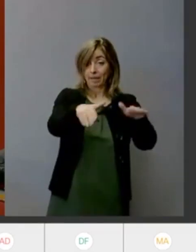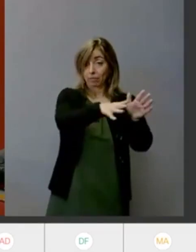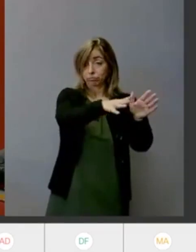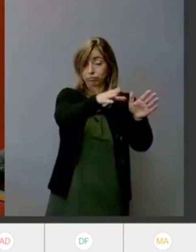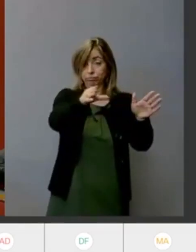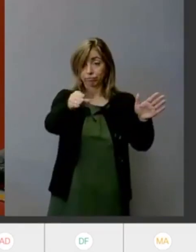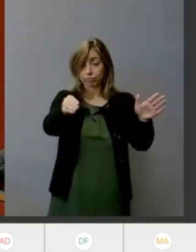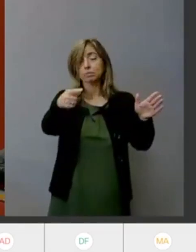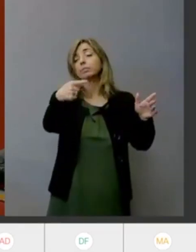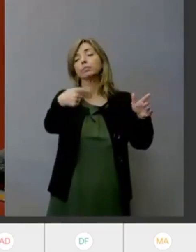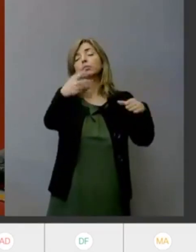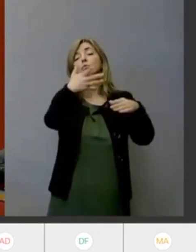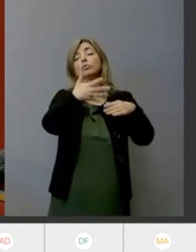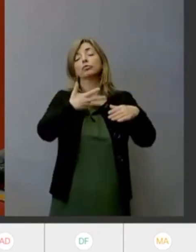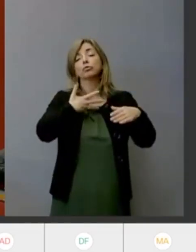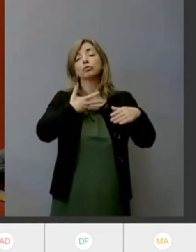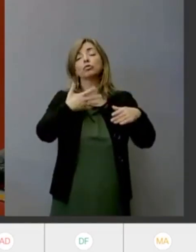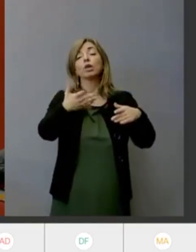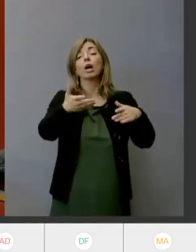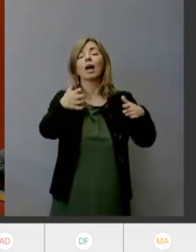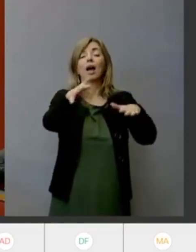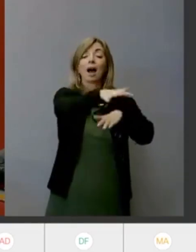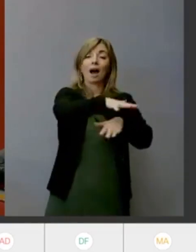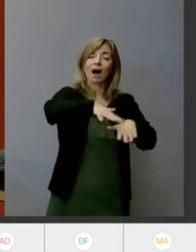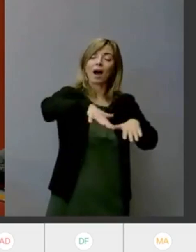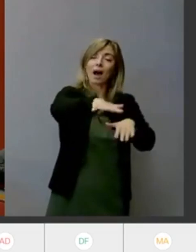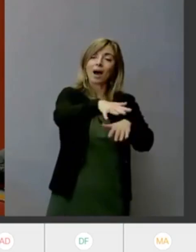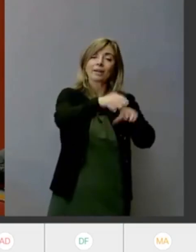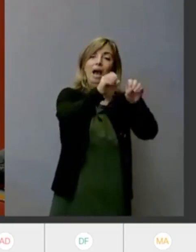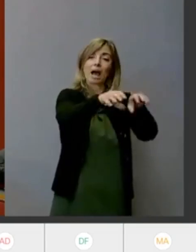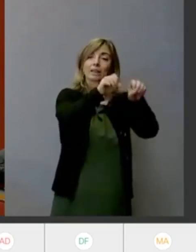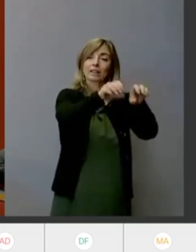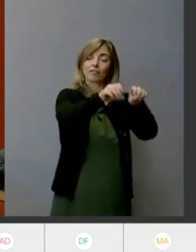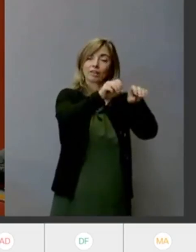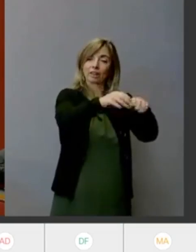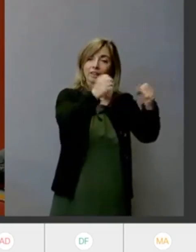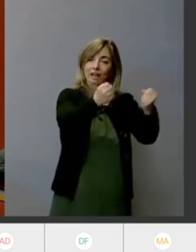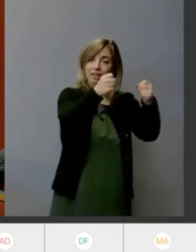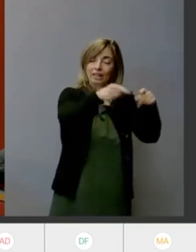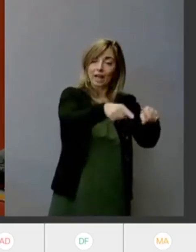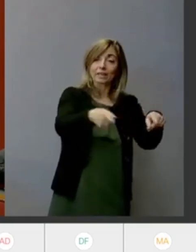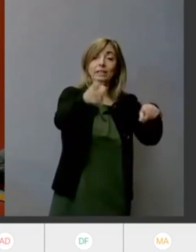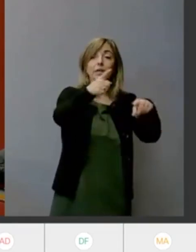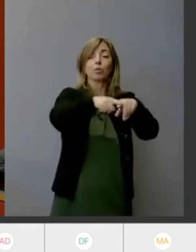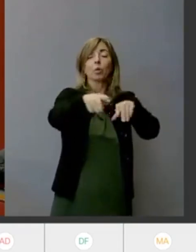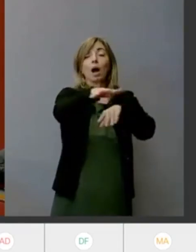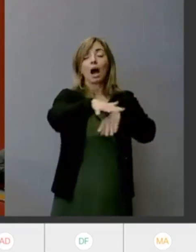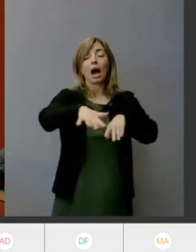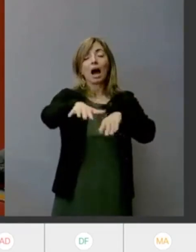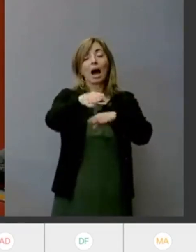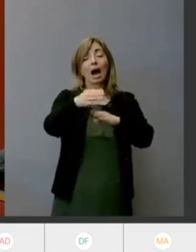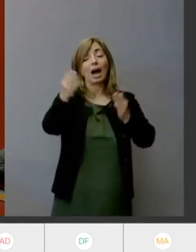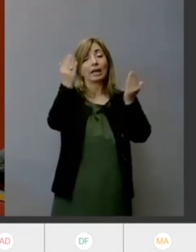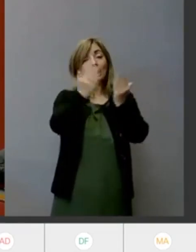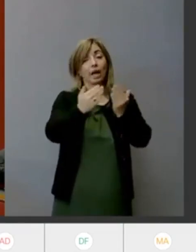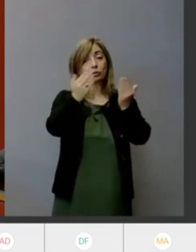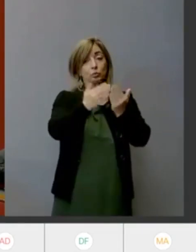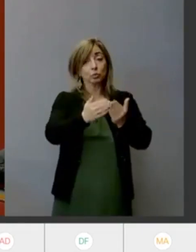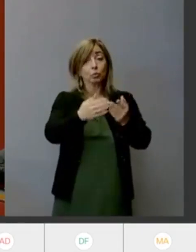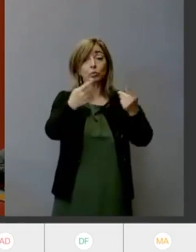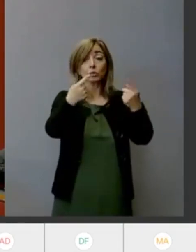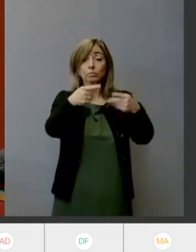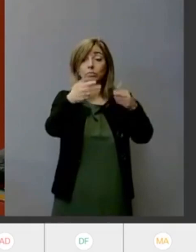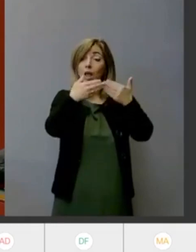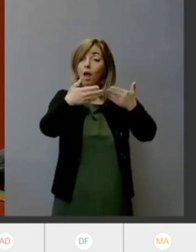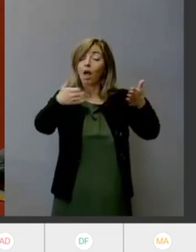didattiche e l'area studio di libero accesso quindi aperta anche il sabato e la domenica attività indirizzata ai bambini ma anche alle